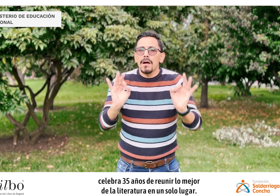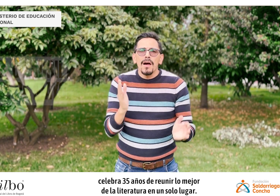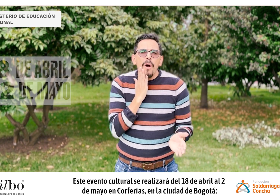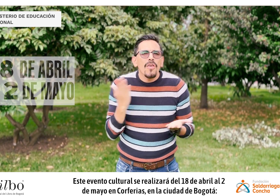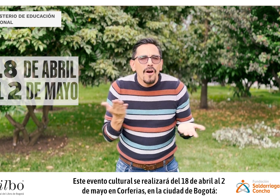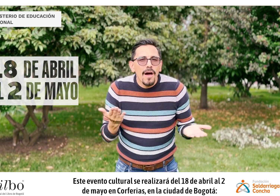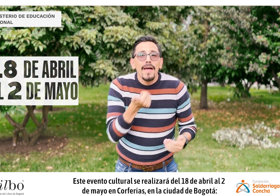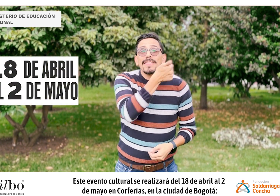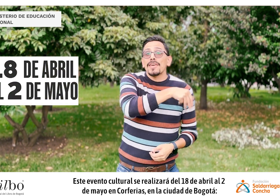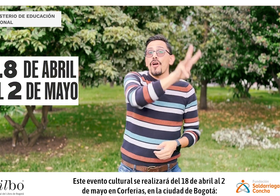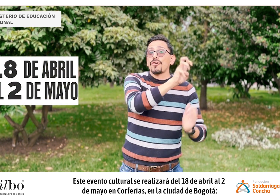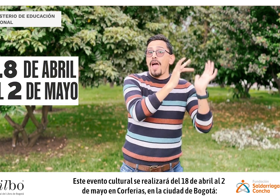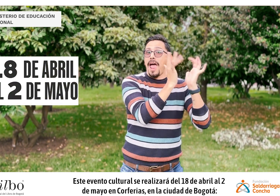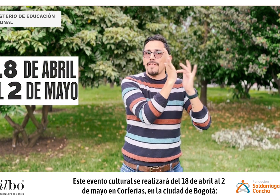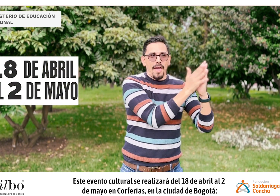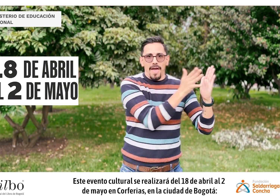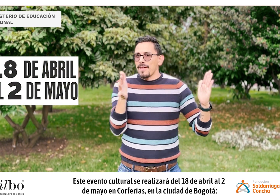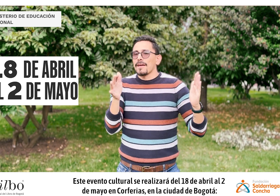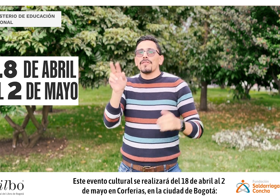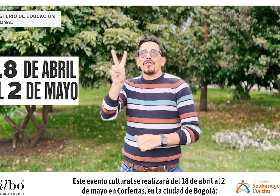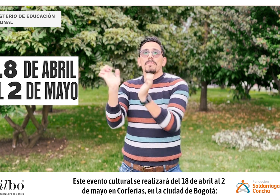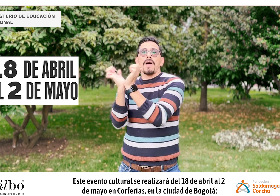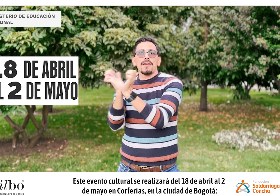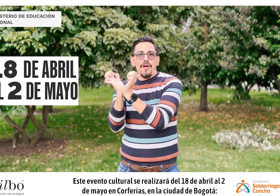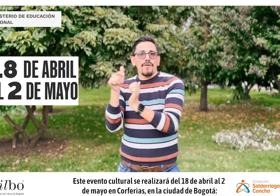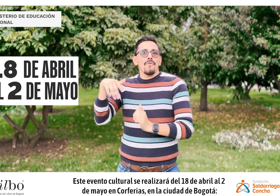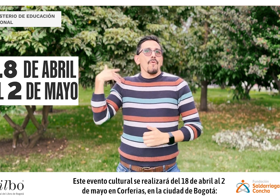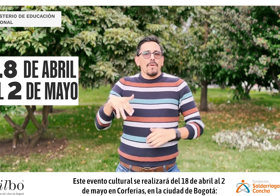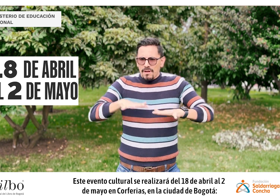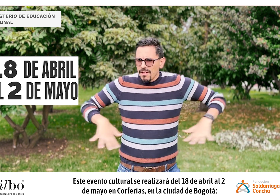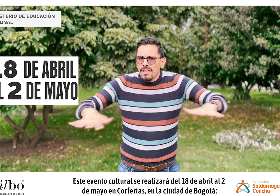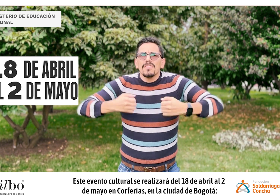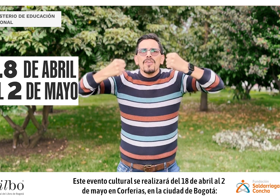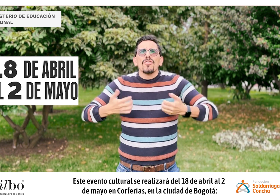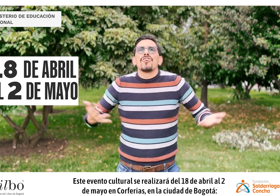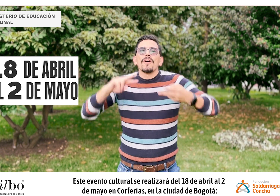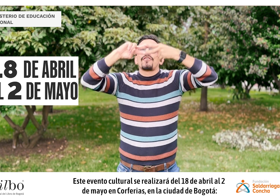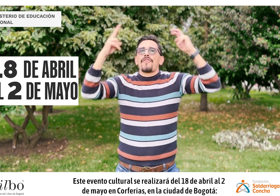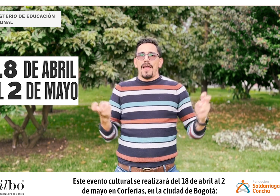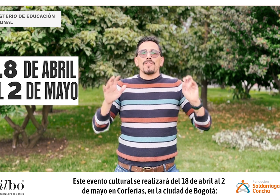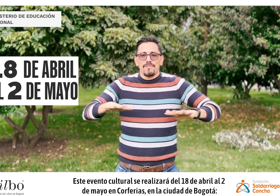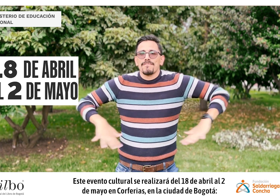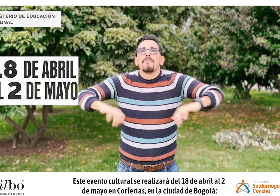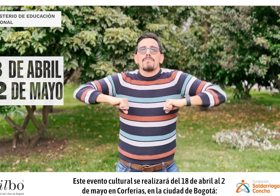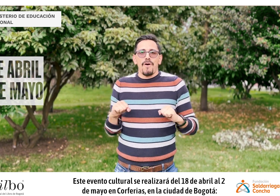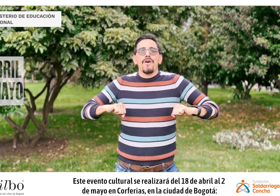Este evento cultural se realizará del 18 de abril al 2 de mayo en Corferias, en la ciudad de Bogotá.